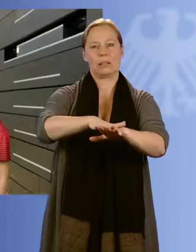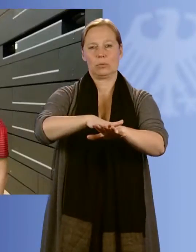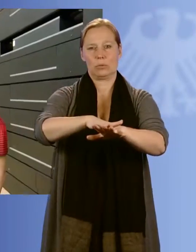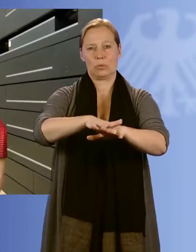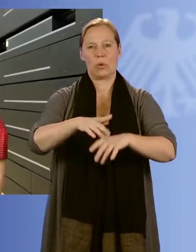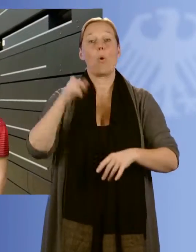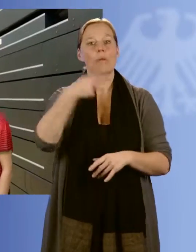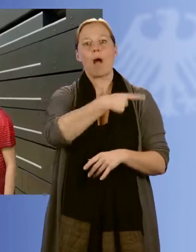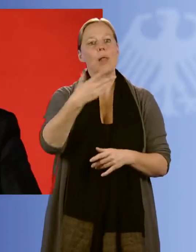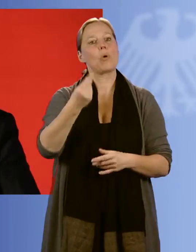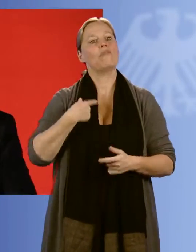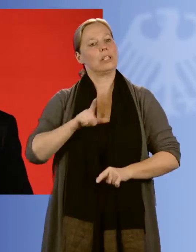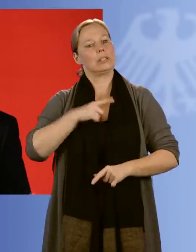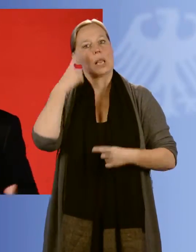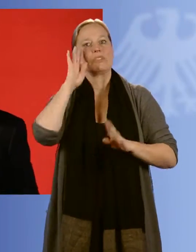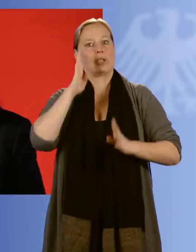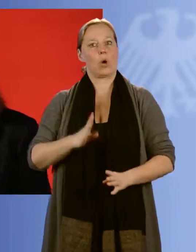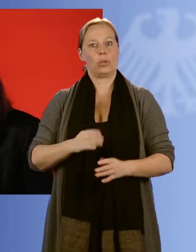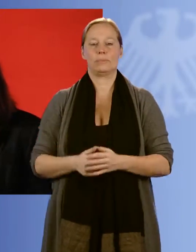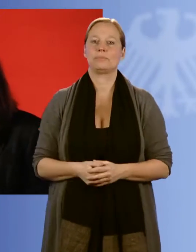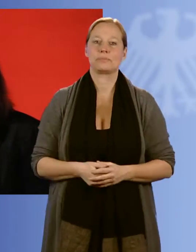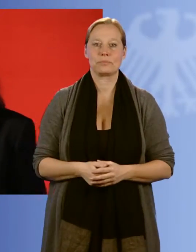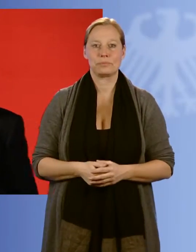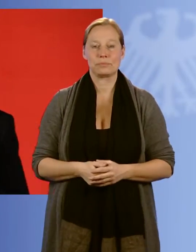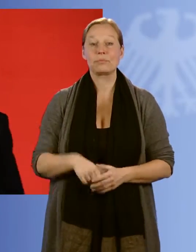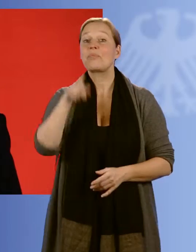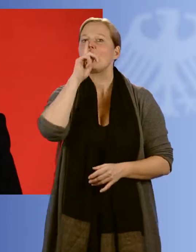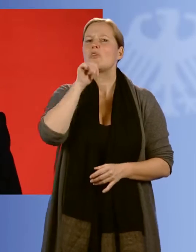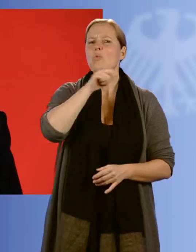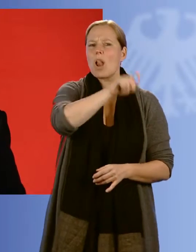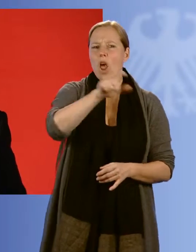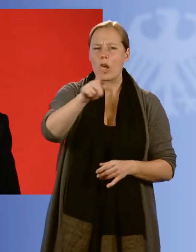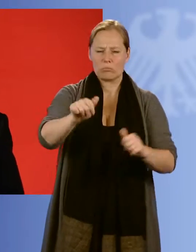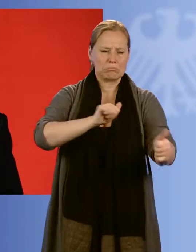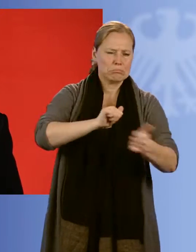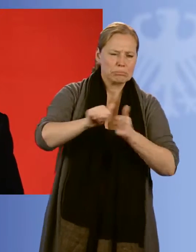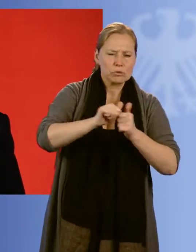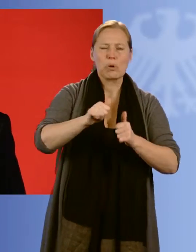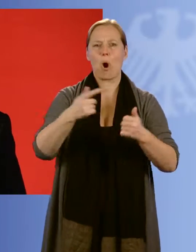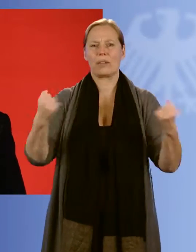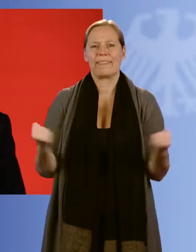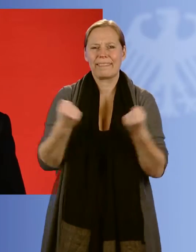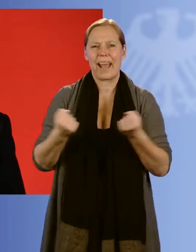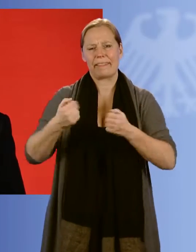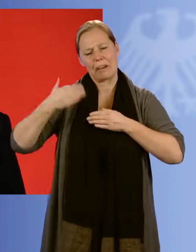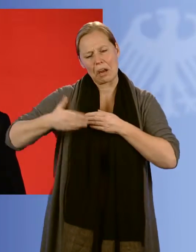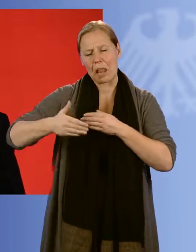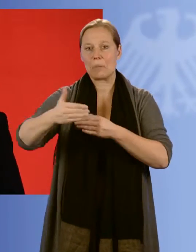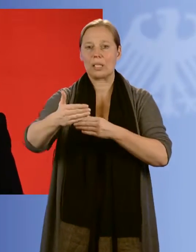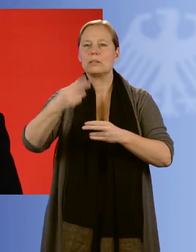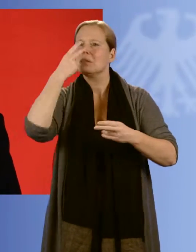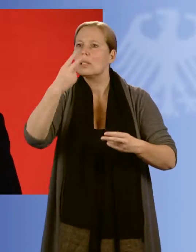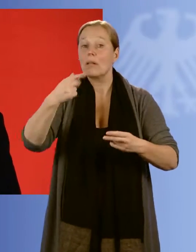und Selbstvertrauen. Wenn die Jugendlichen in einer Mannschaft spielen und regelmäßig gemeinsam trainieren, wenn sie erleben,